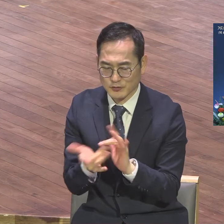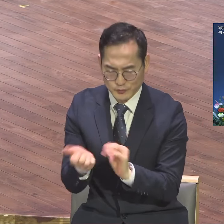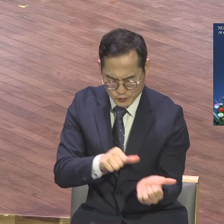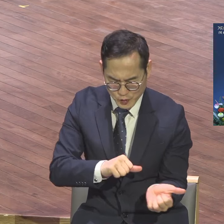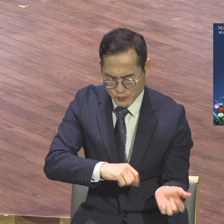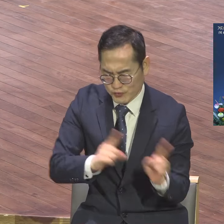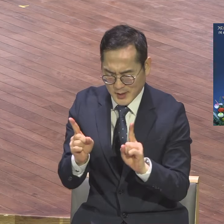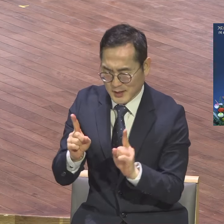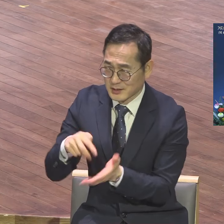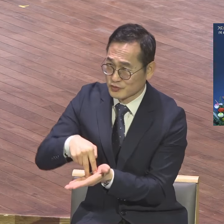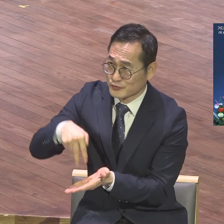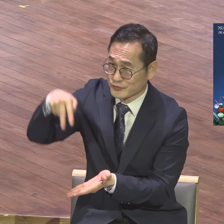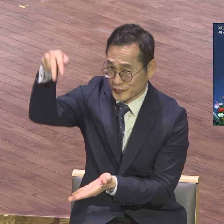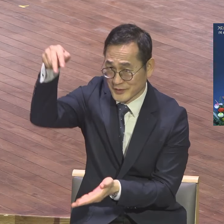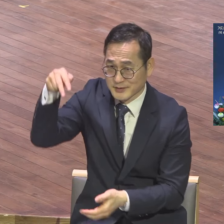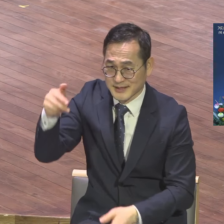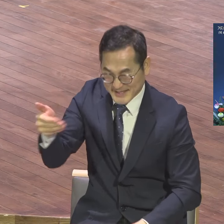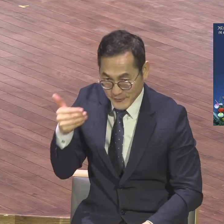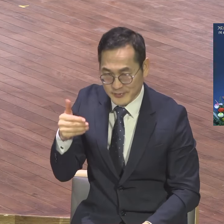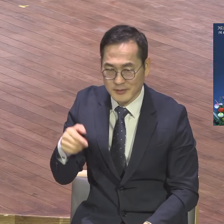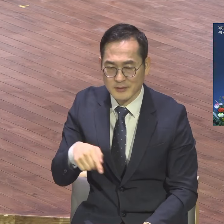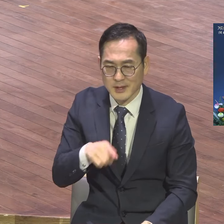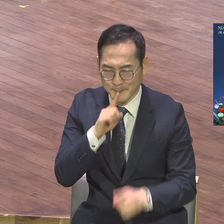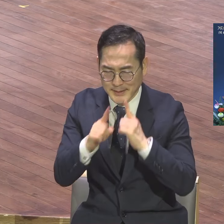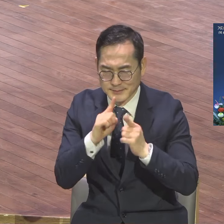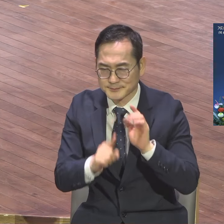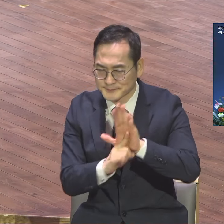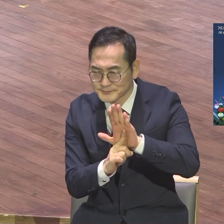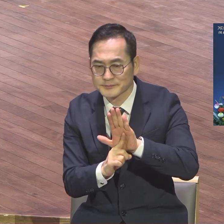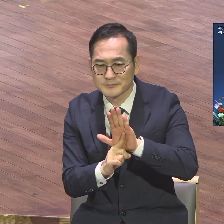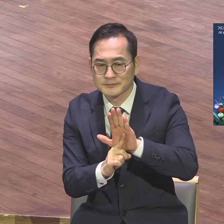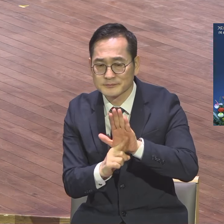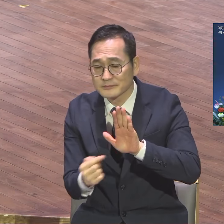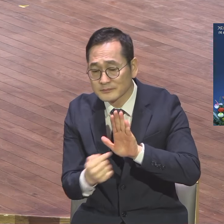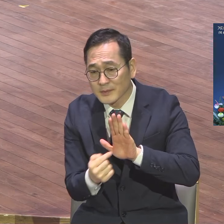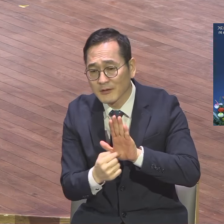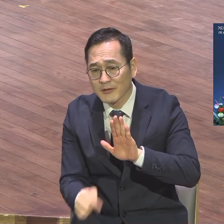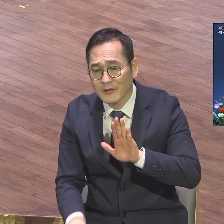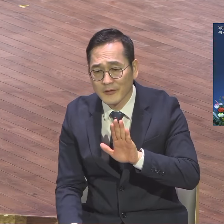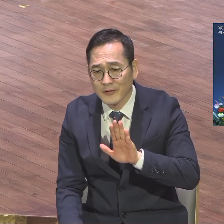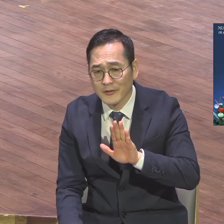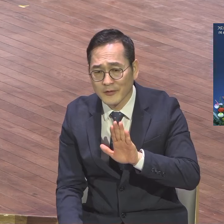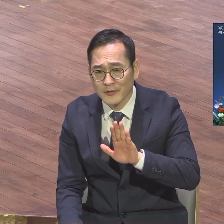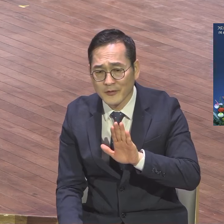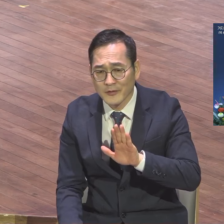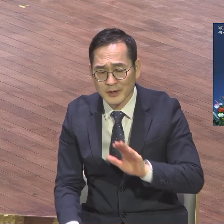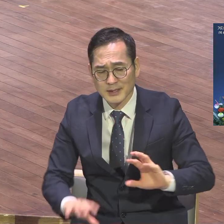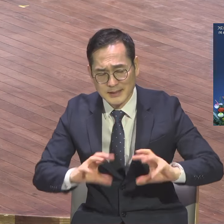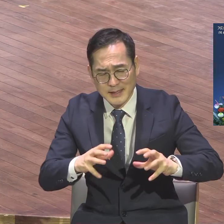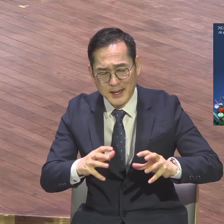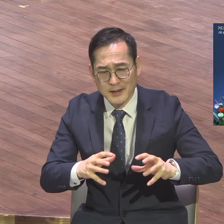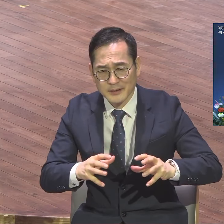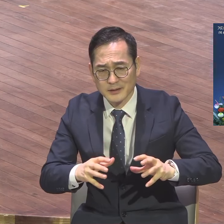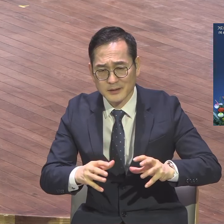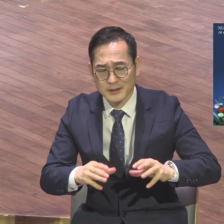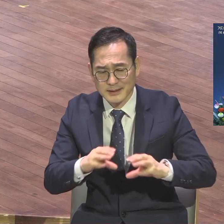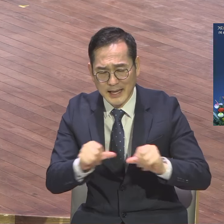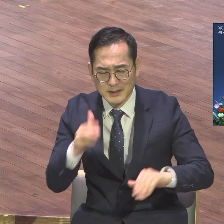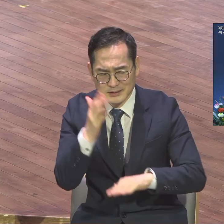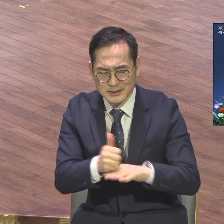초점이 다 맞춰져 있어요. 성천하시기 직전에 주신 메시지 이 땅의 지상 마지막 말씀 여기 다 있어요.